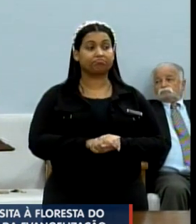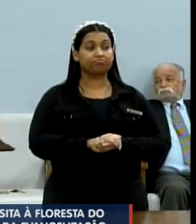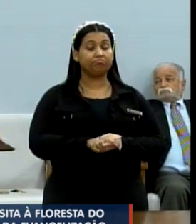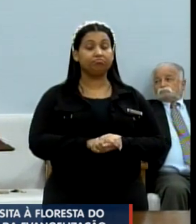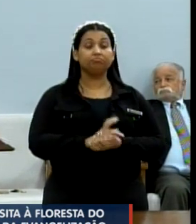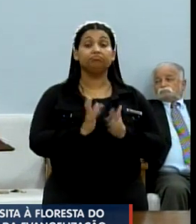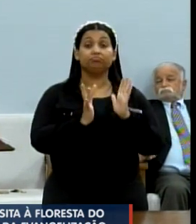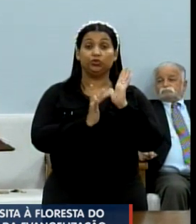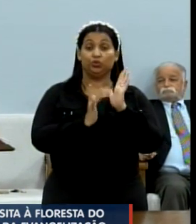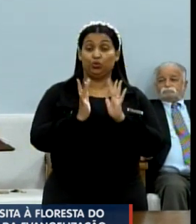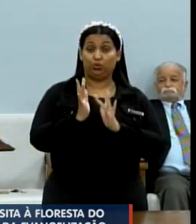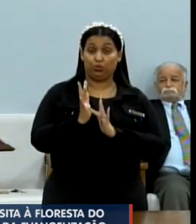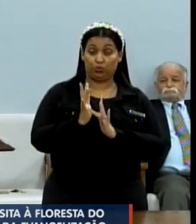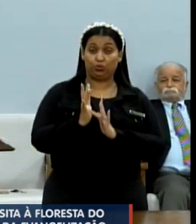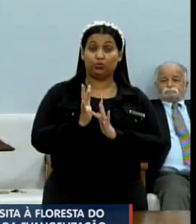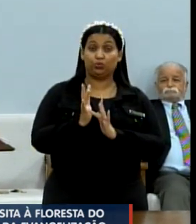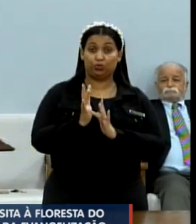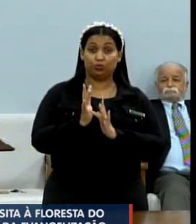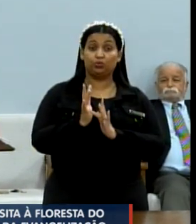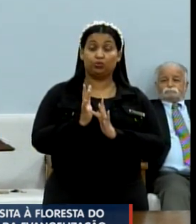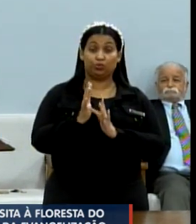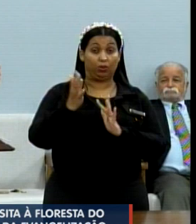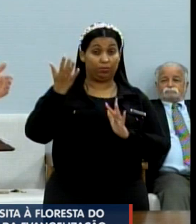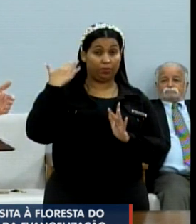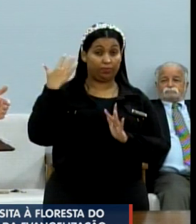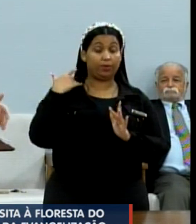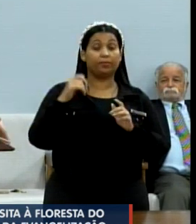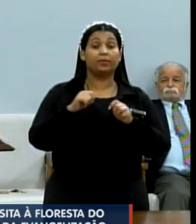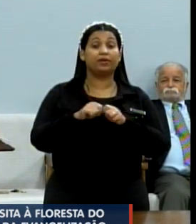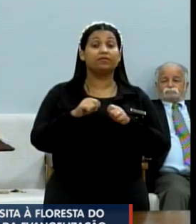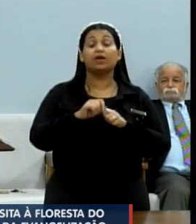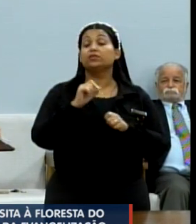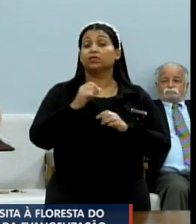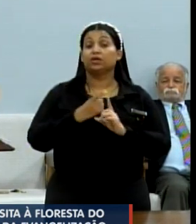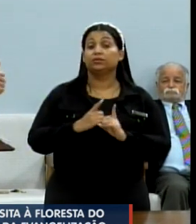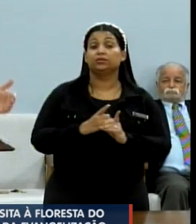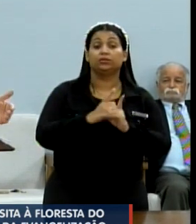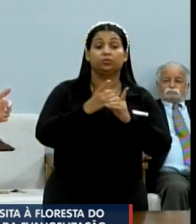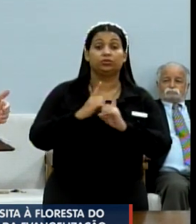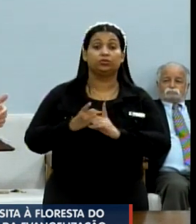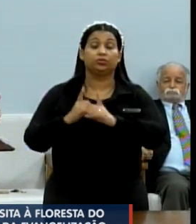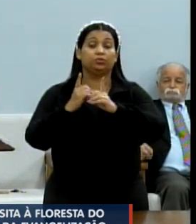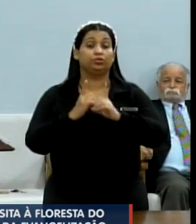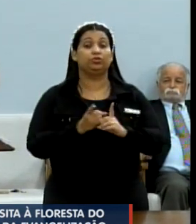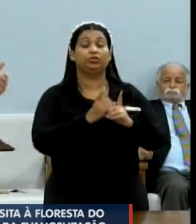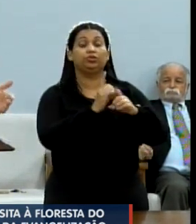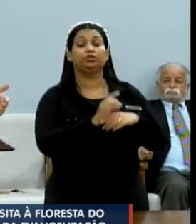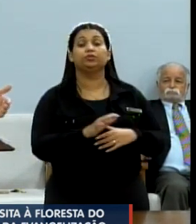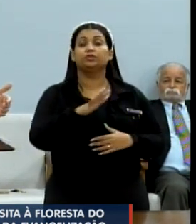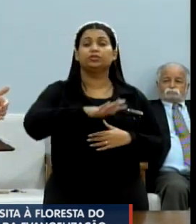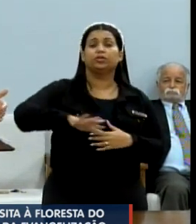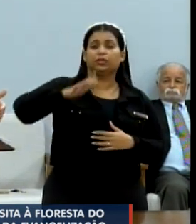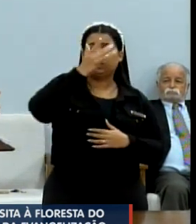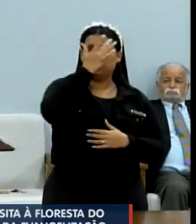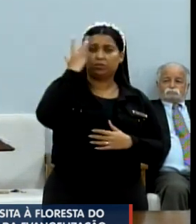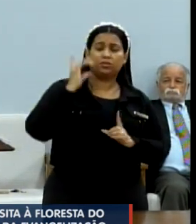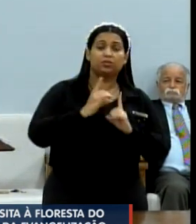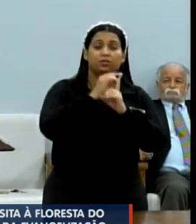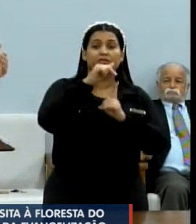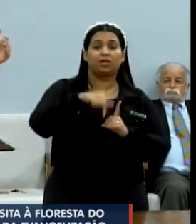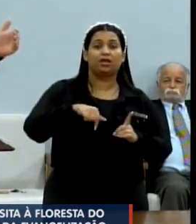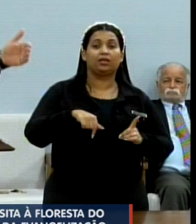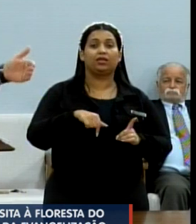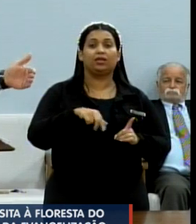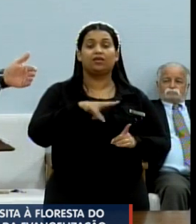Jesus Cristo, naquela oportunidade, ele faz discípulos, ele deixa discípulos para que esses discípulos aqui na terra